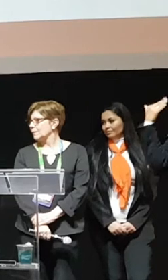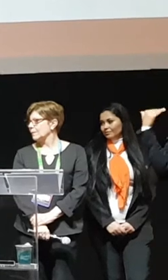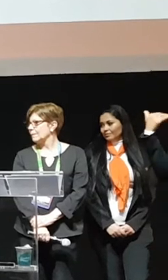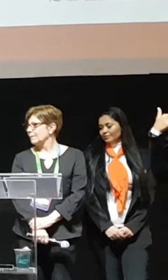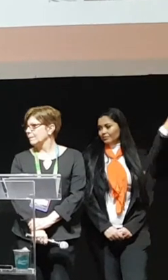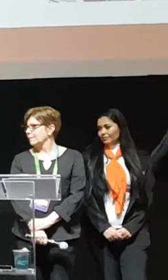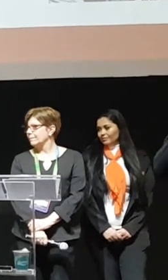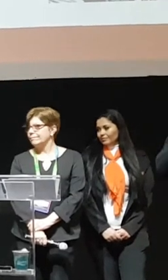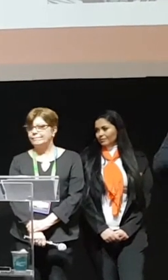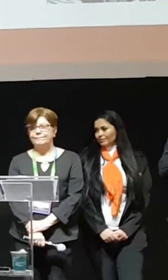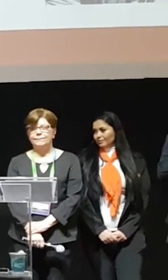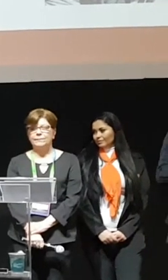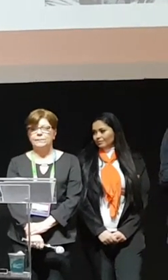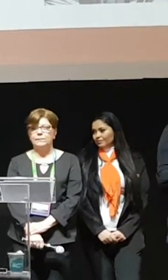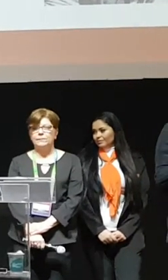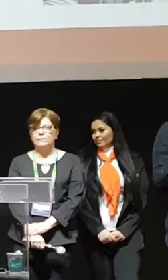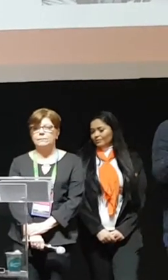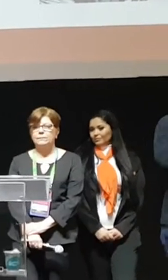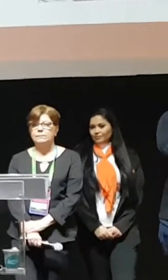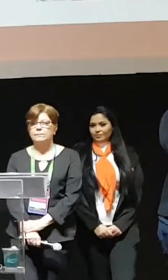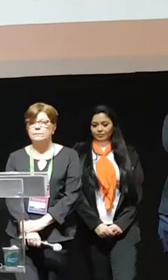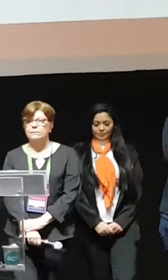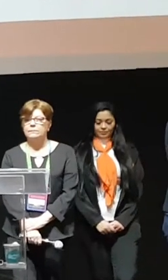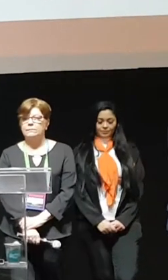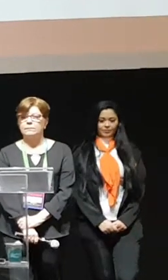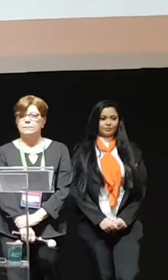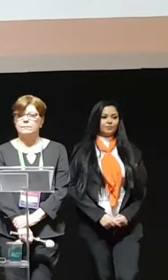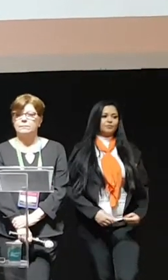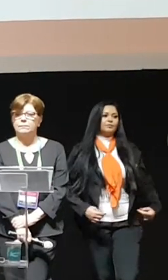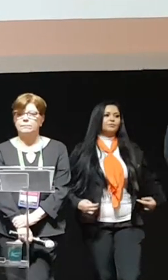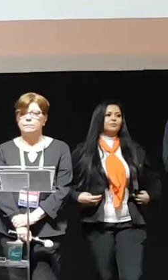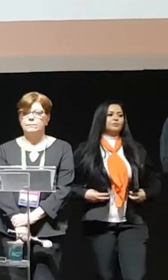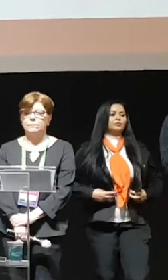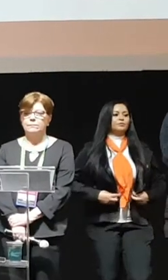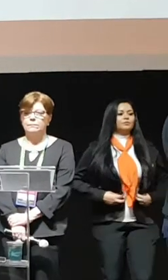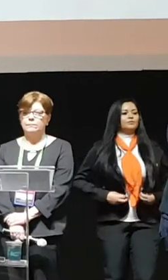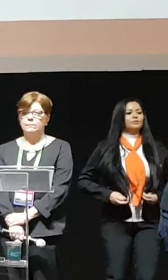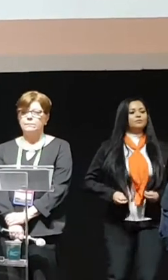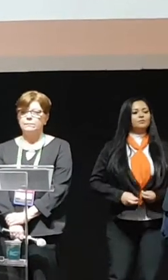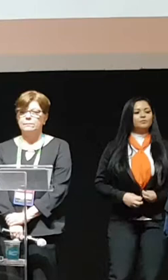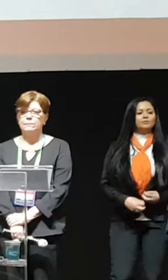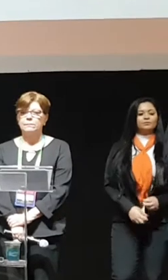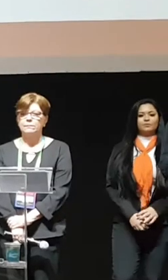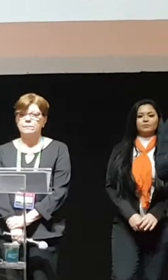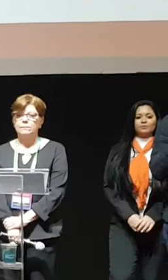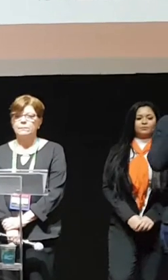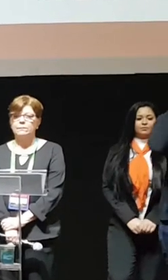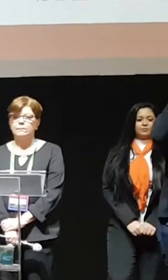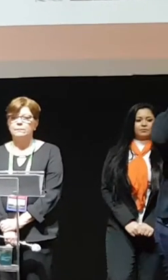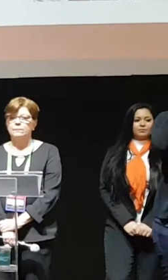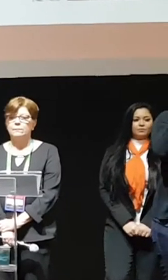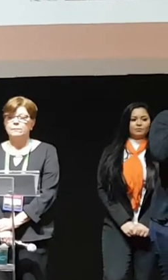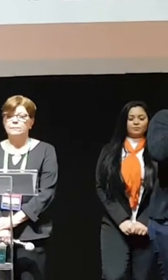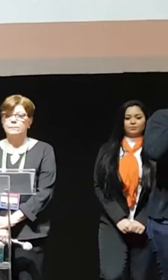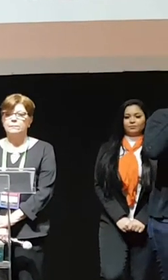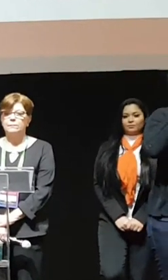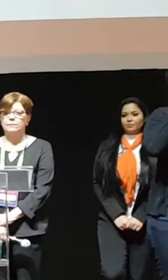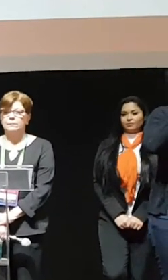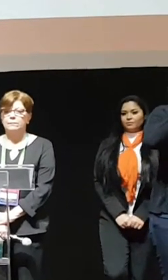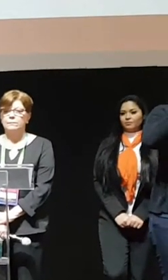é algo parecido com o que nossos amigos atletas estão lá no Parapã, lá em Líder,